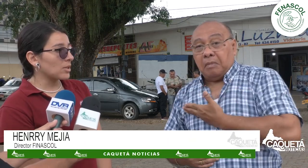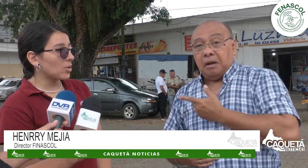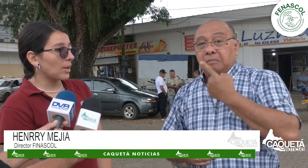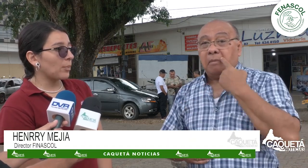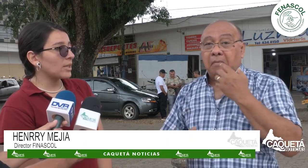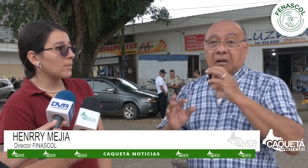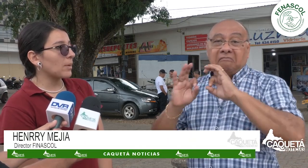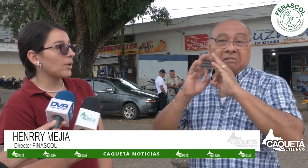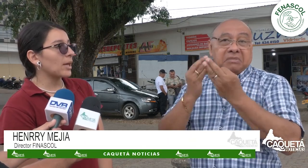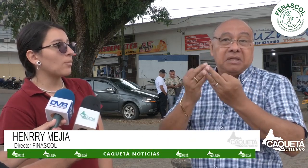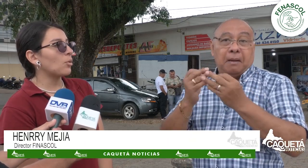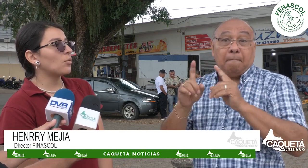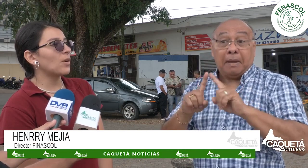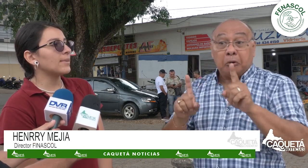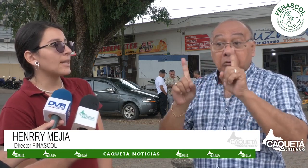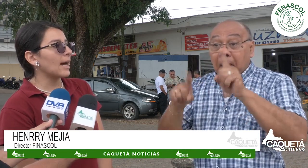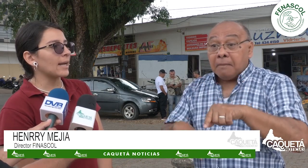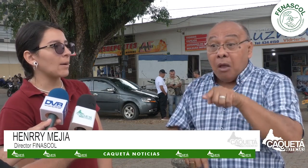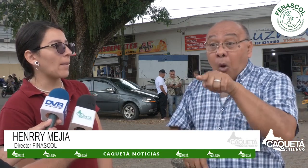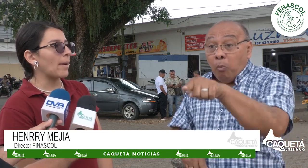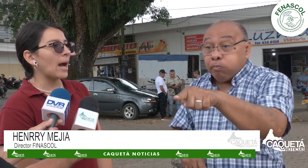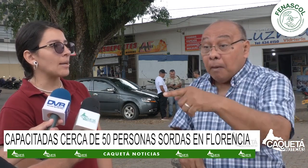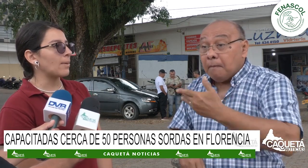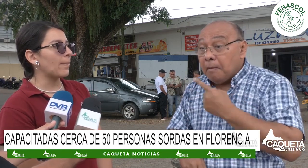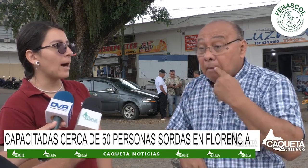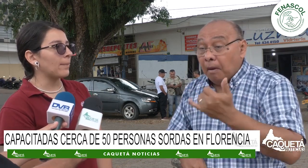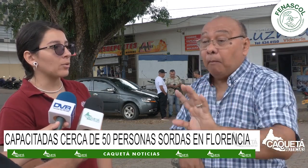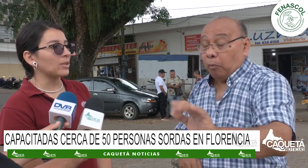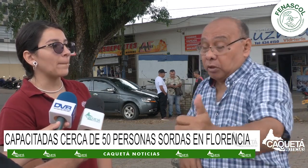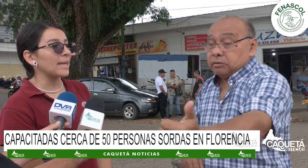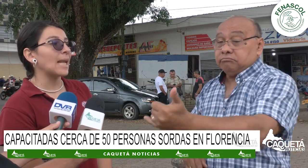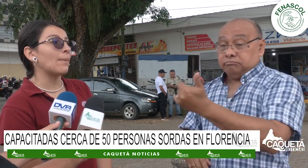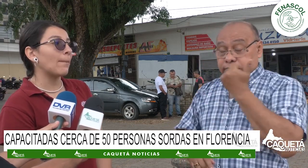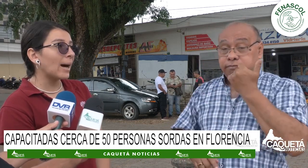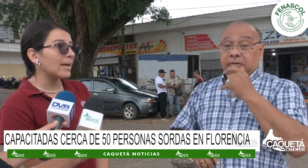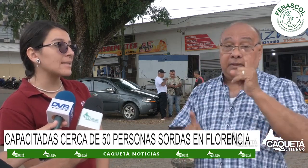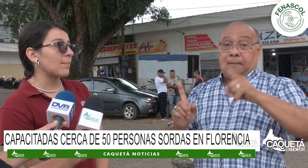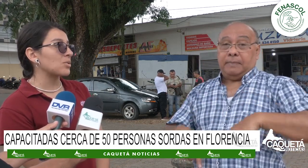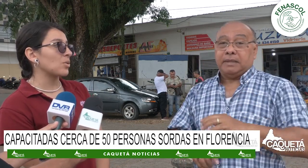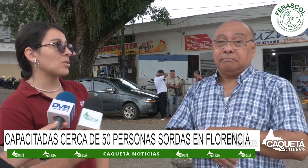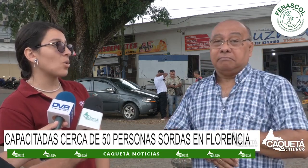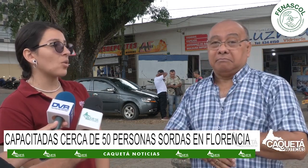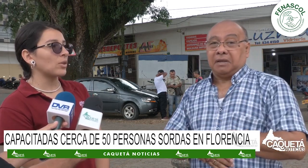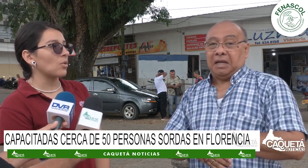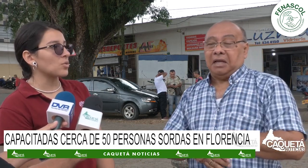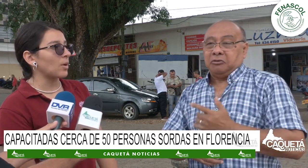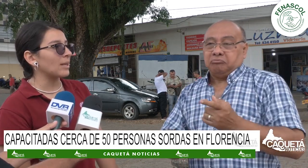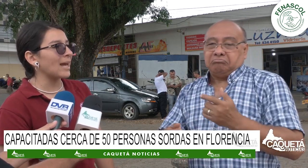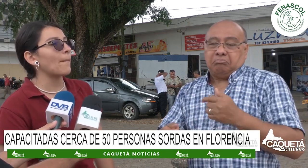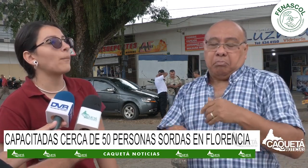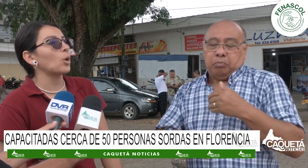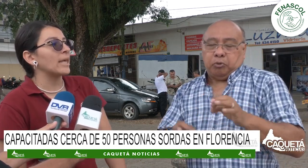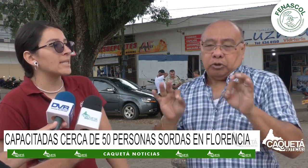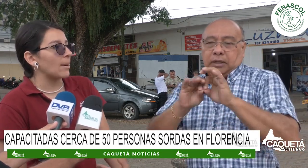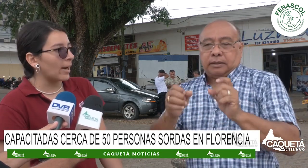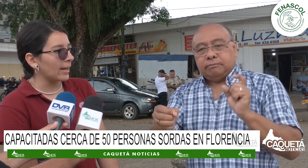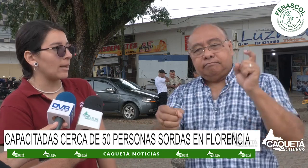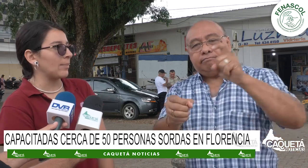sorda puede llamar, por ejemplo, a familiar, a la mamá, al papá, pero también la mamá de esta persona sorda o su familiar puede llamar a la